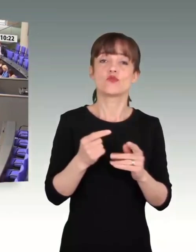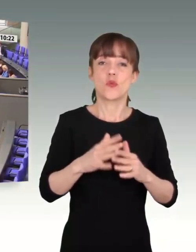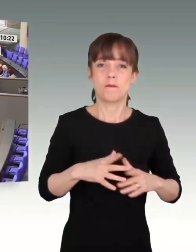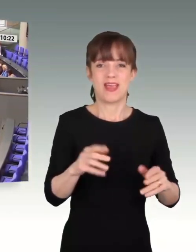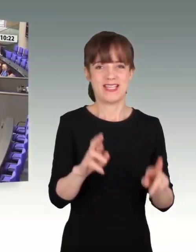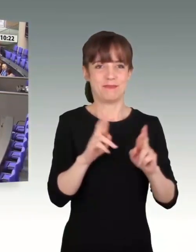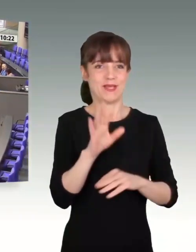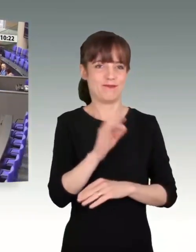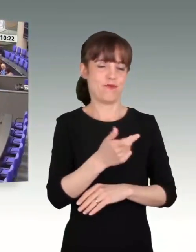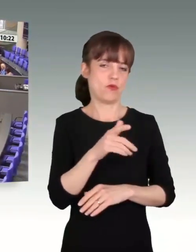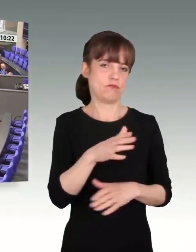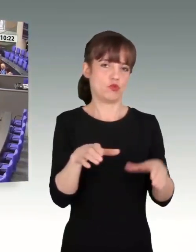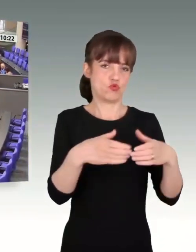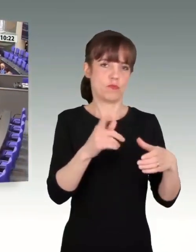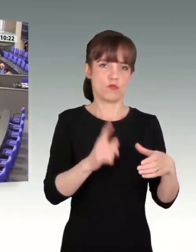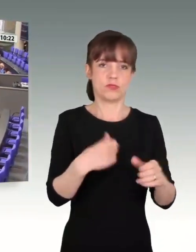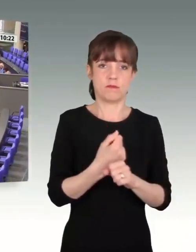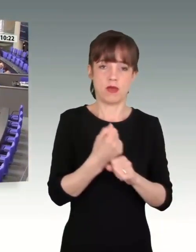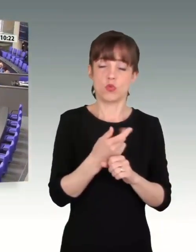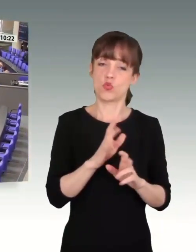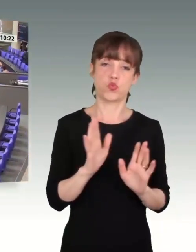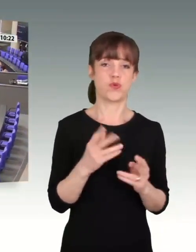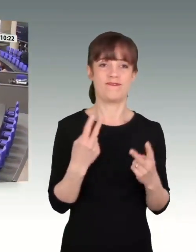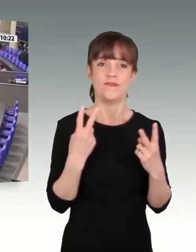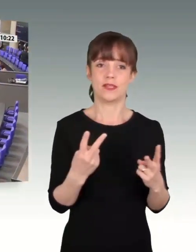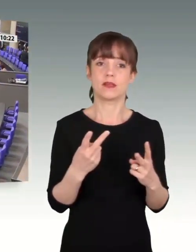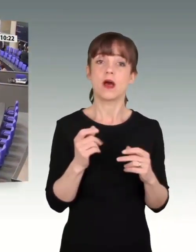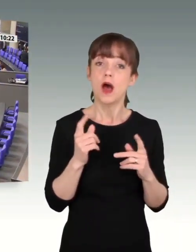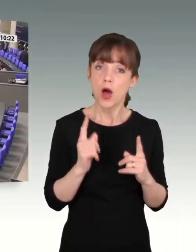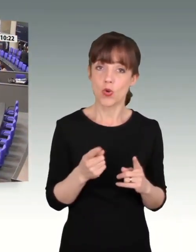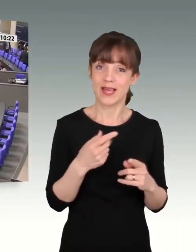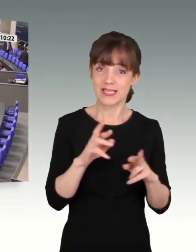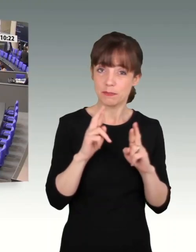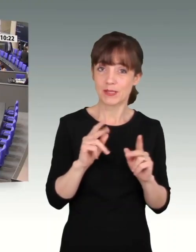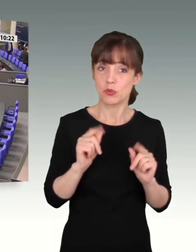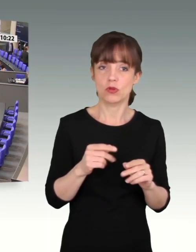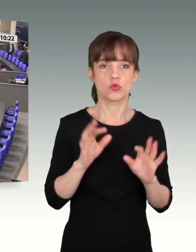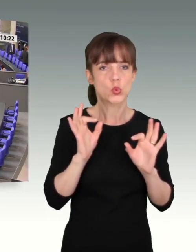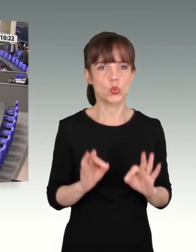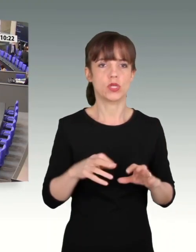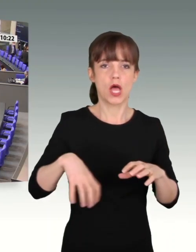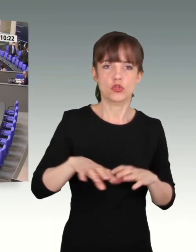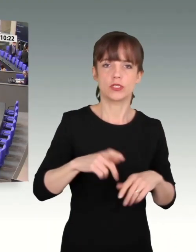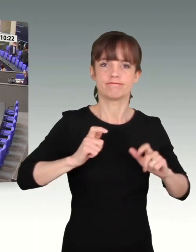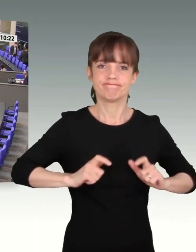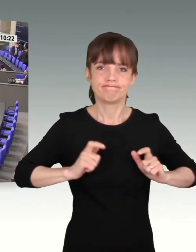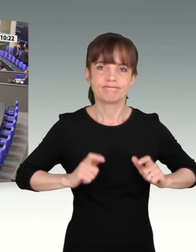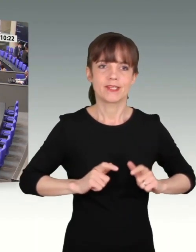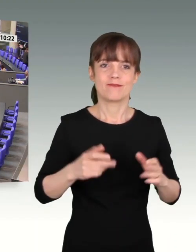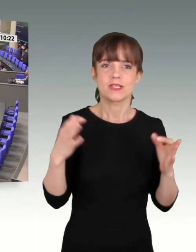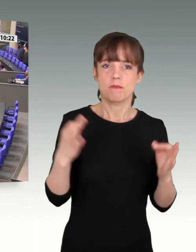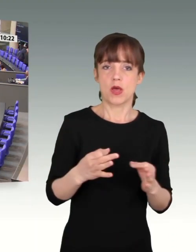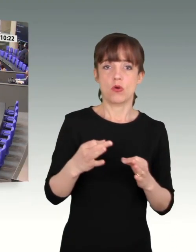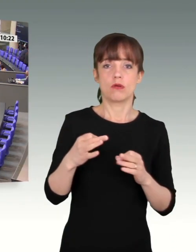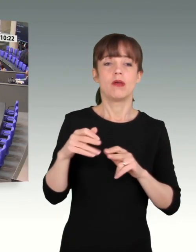Ja, sehr geehrte Frau Präsidentin, Kolleginnen und Kollegen! Jetzt hat der Kollege Christian Petry leider den Saal verlassen.